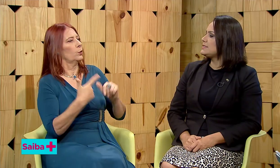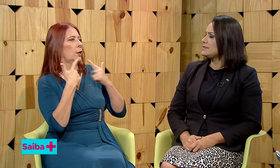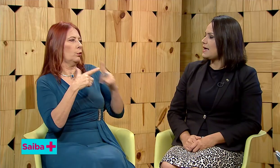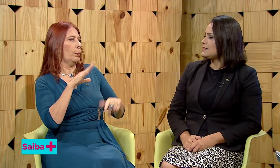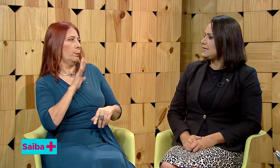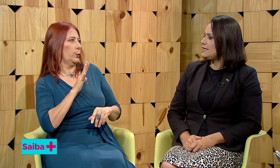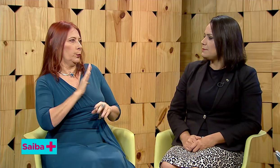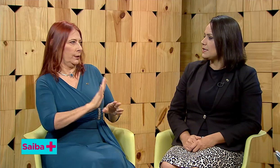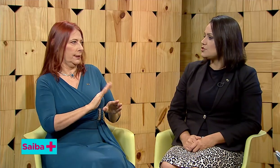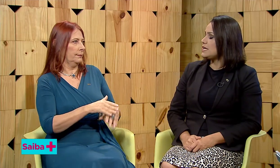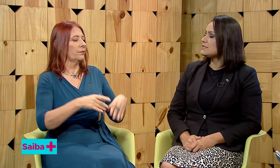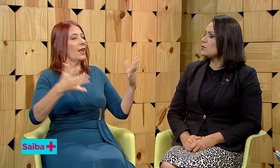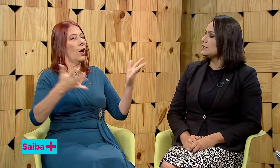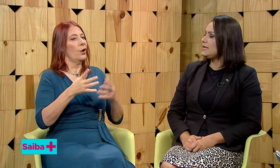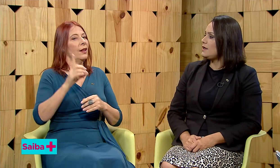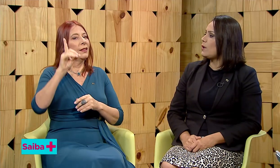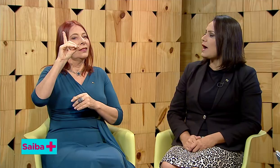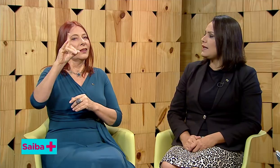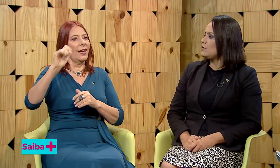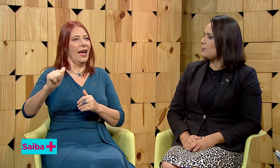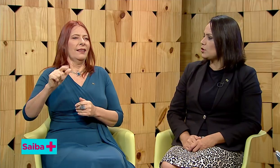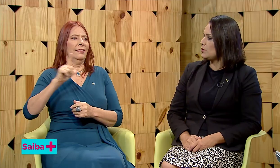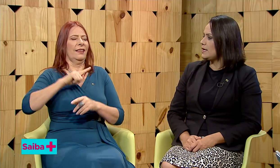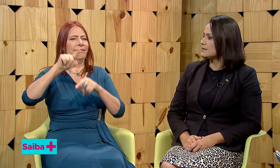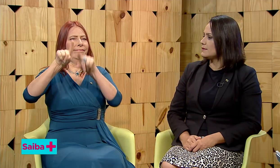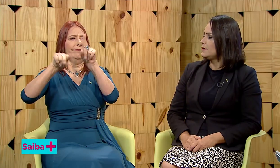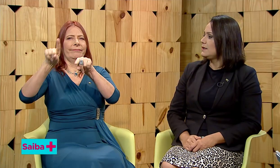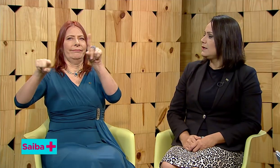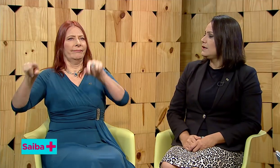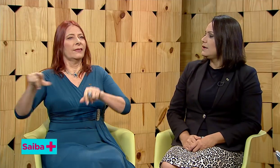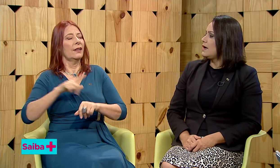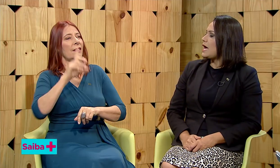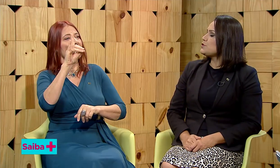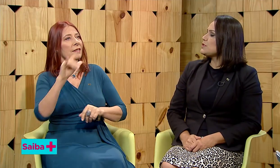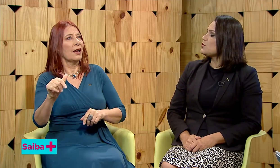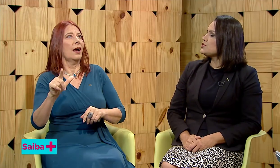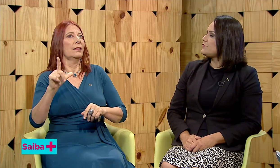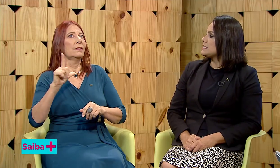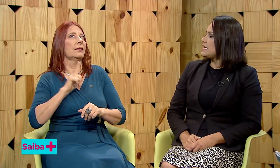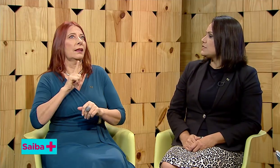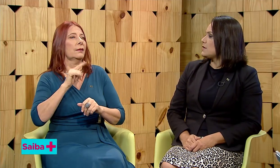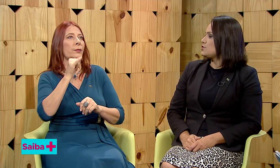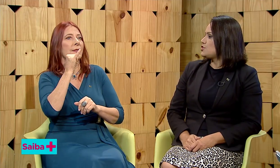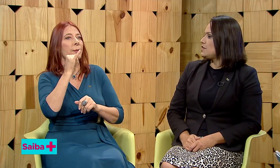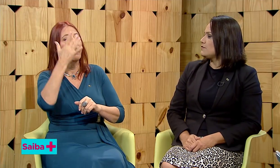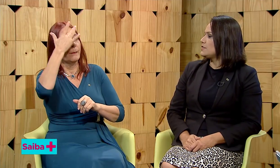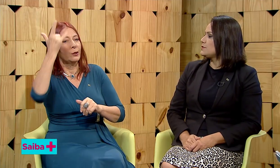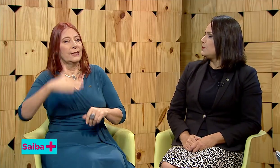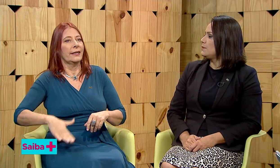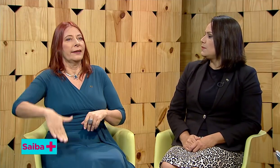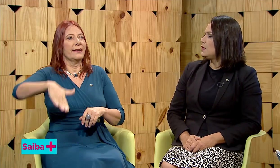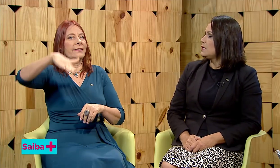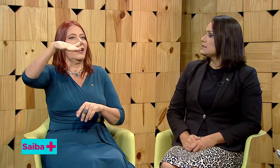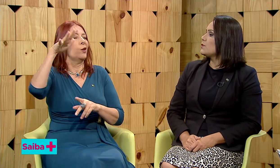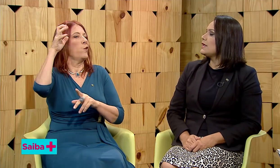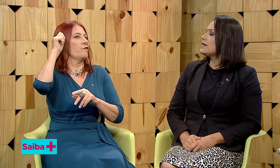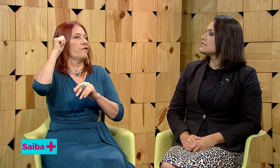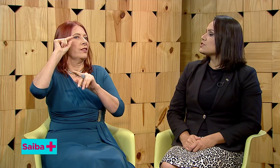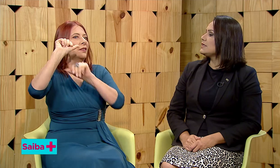de sinais, em libras. E a segunda língua, a língua portuguesa. As pessoas deficientes auditivas são crianças que